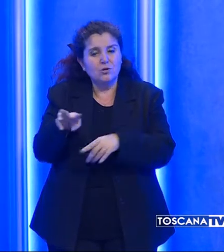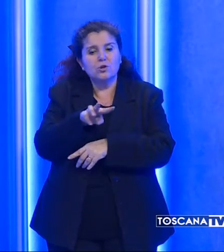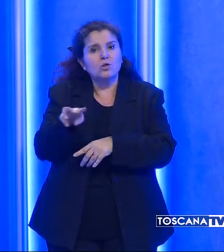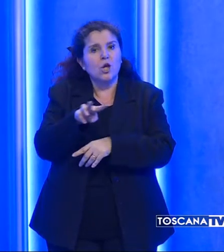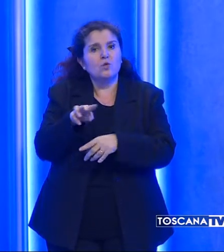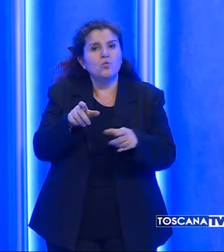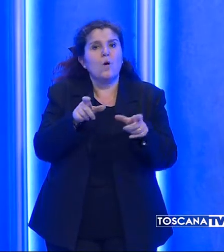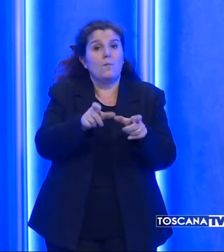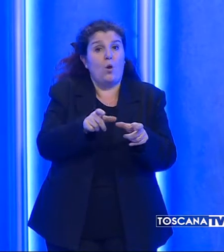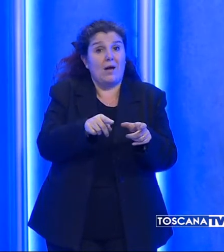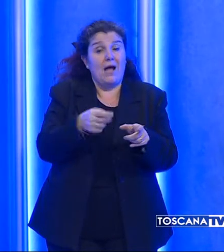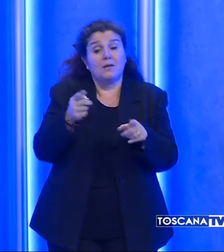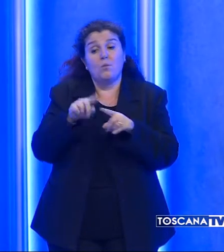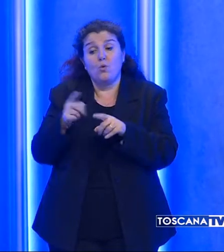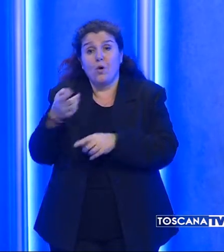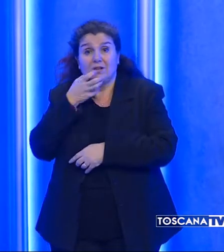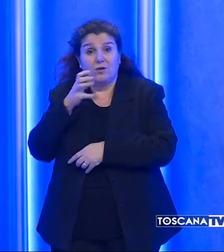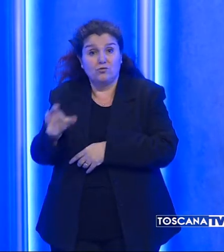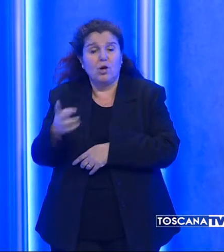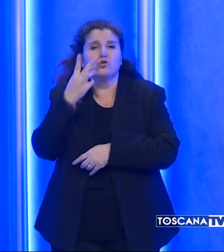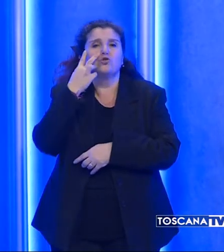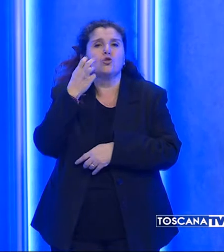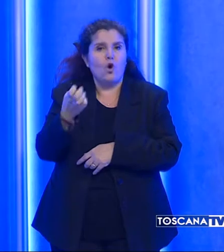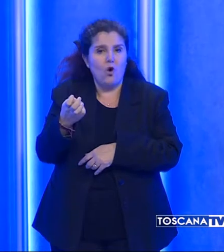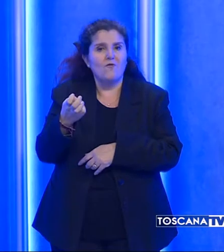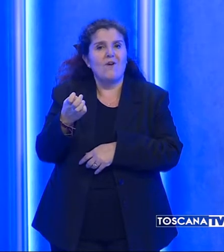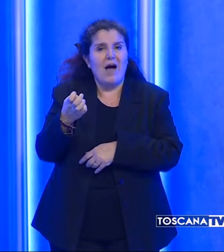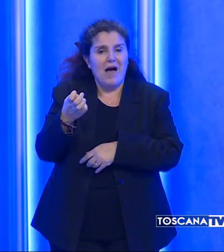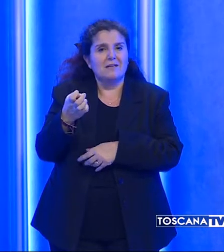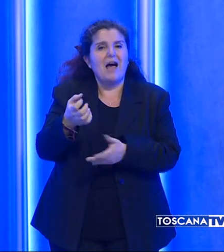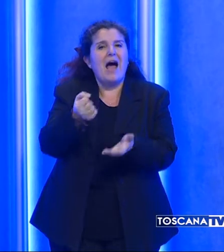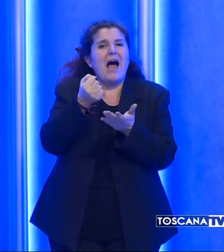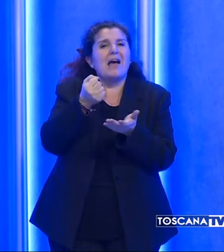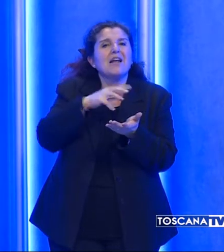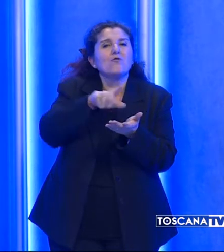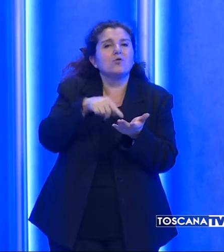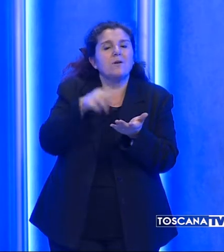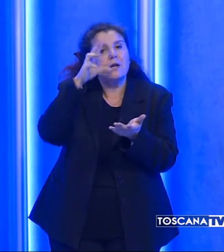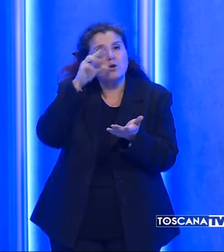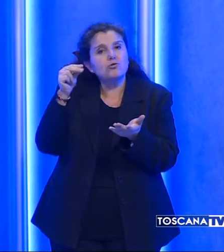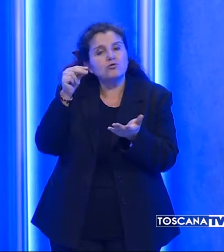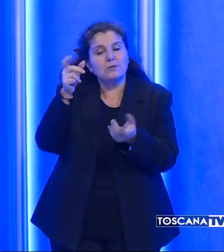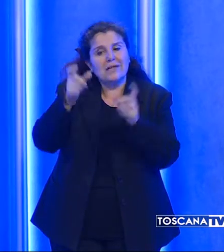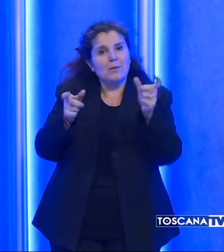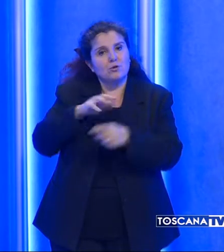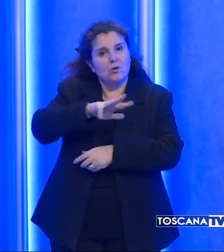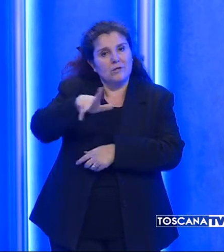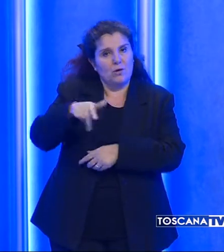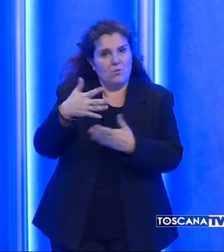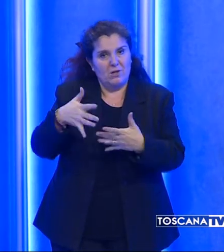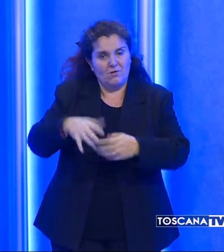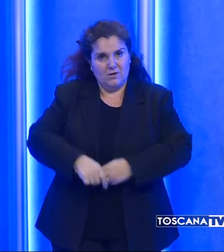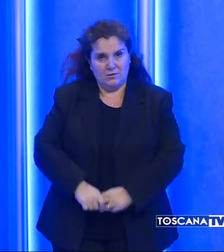fermati e delle denunciati è stata recuperata la refurtiva riconosciuta dalle vittime dei furti.